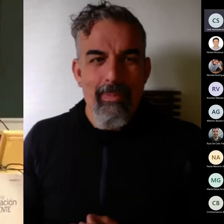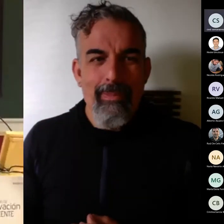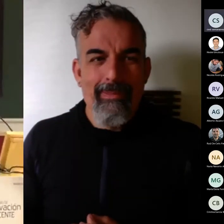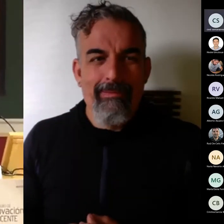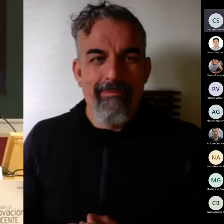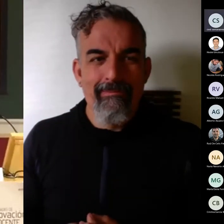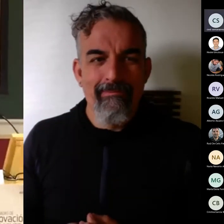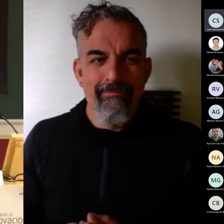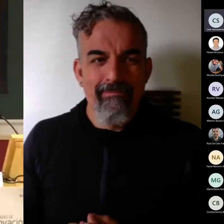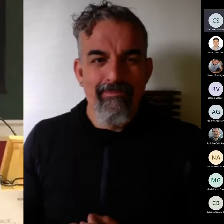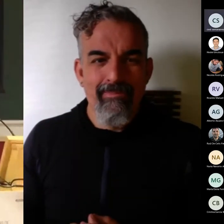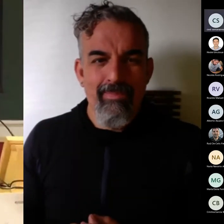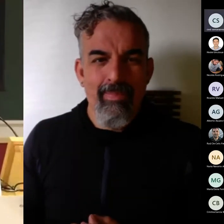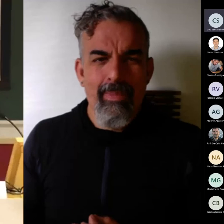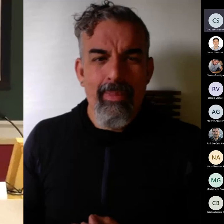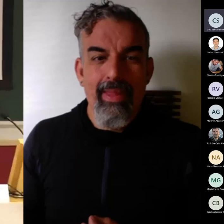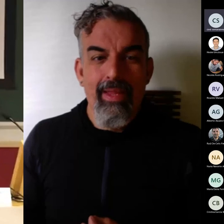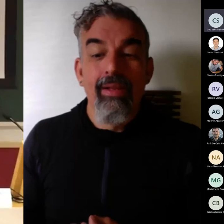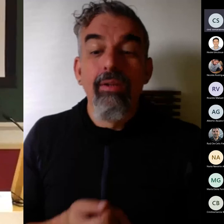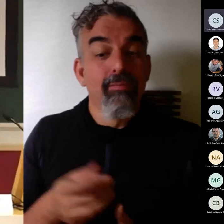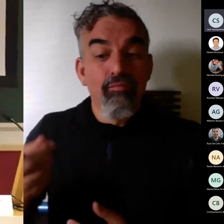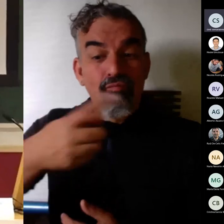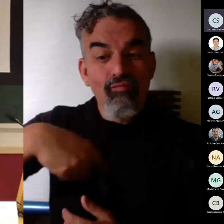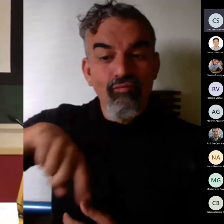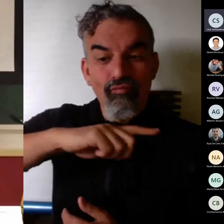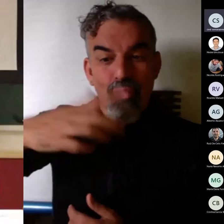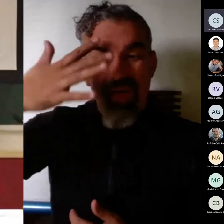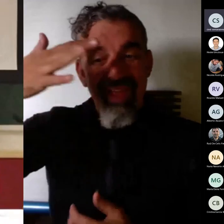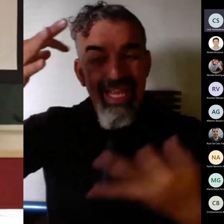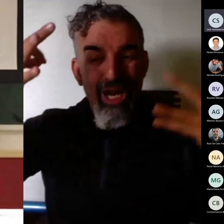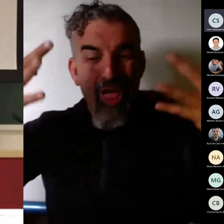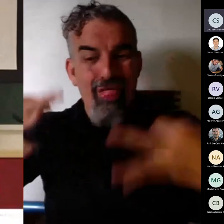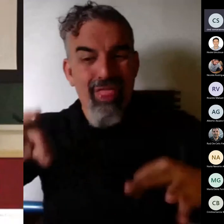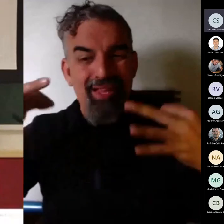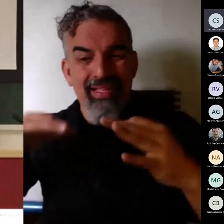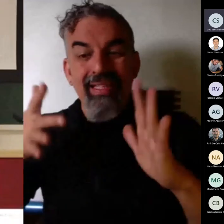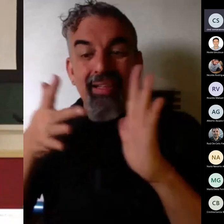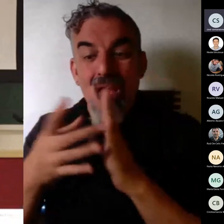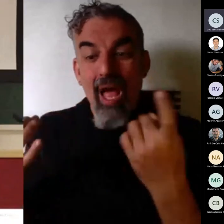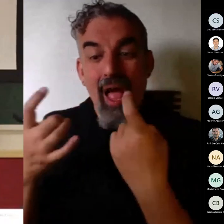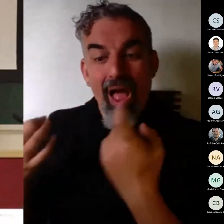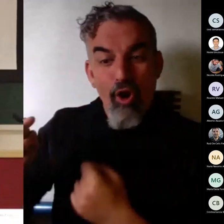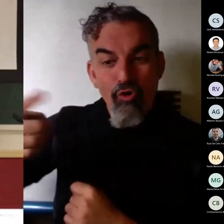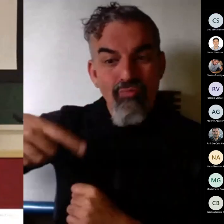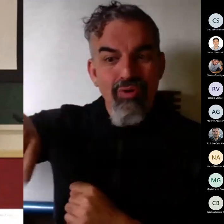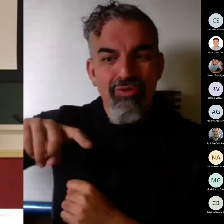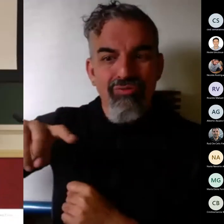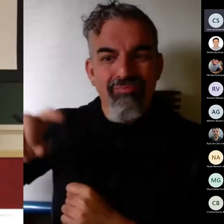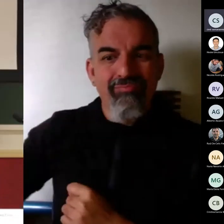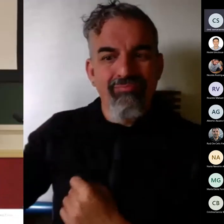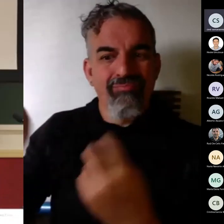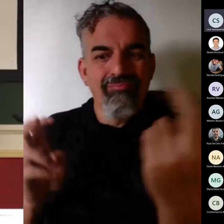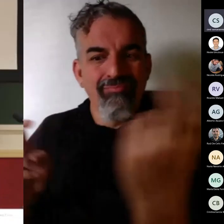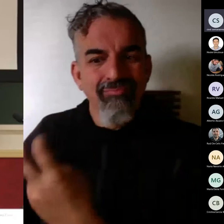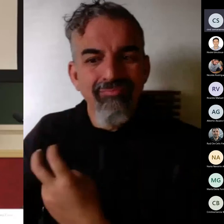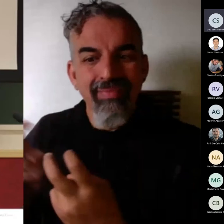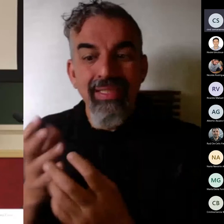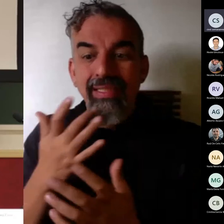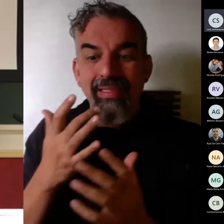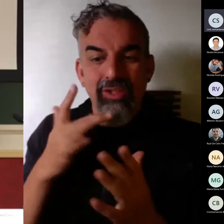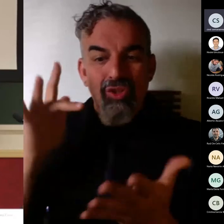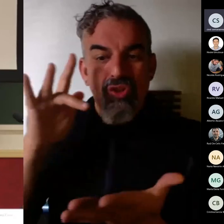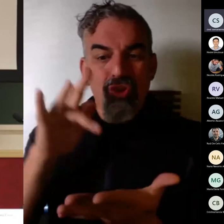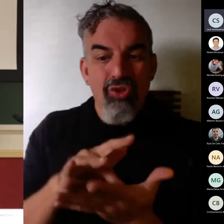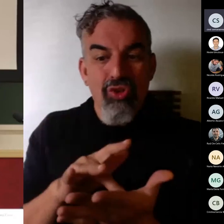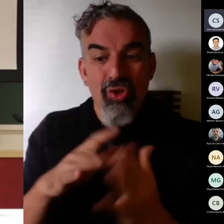una de las cosas que no nos damos cuenta es de dónde vienen nuestros alumnos cuando se incorporan a